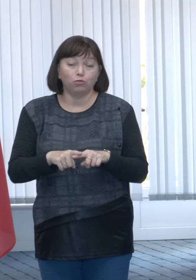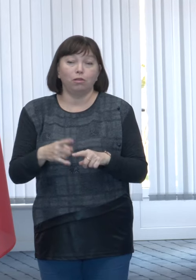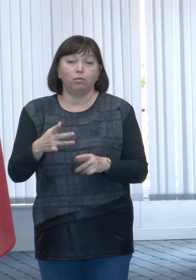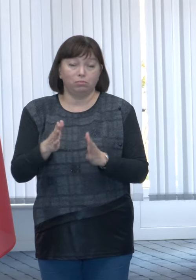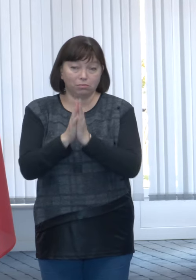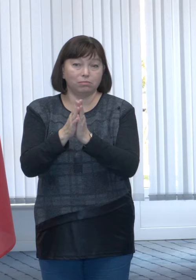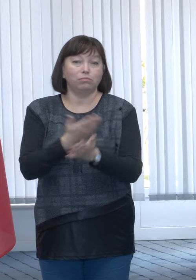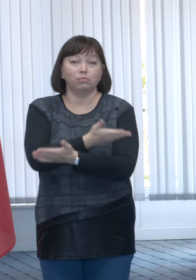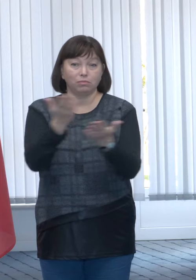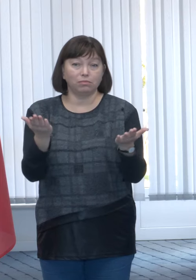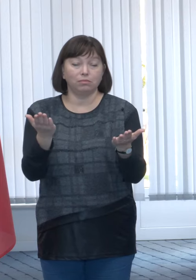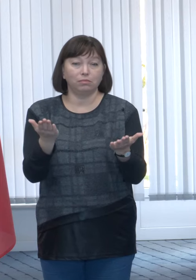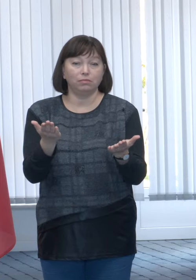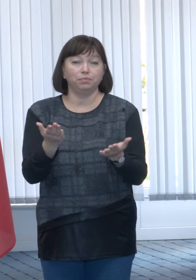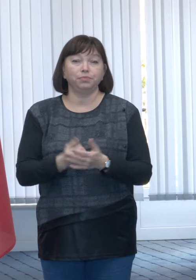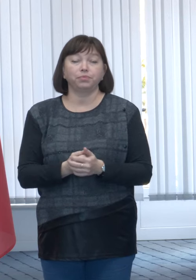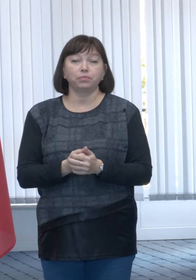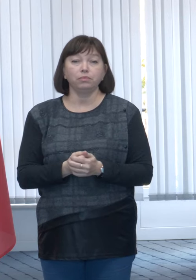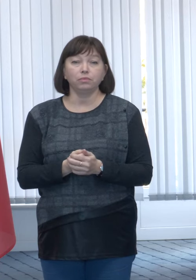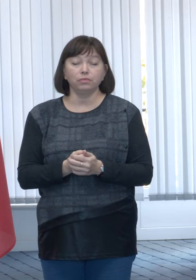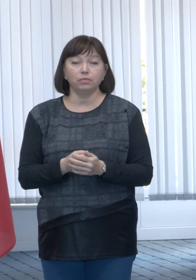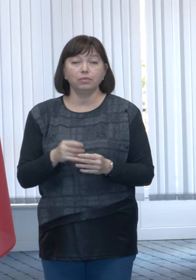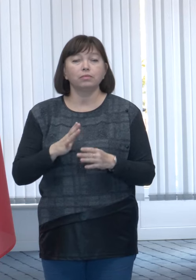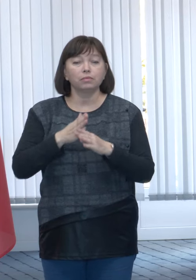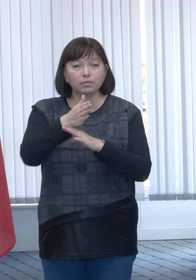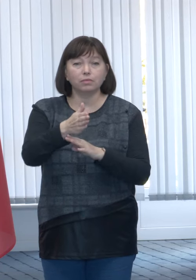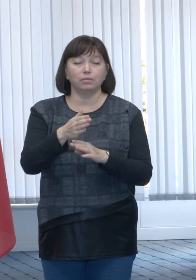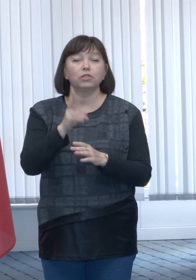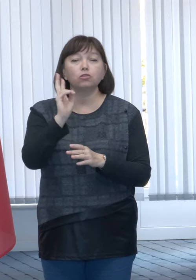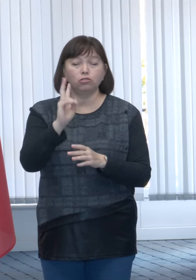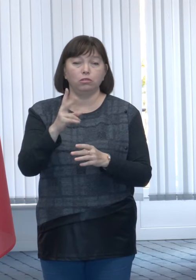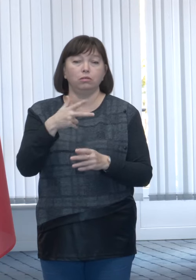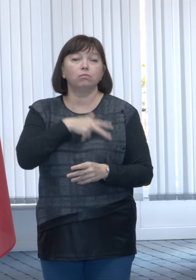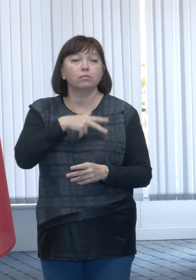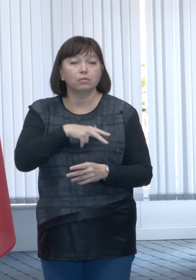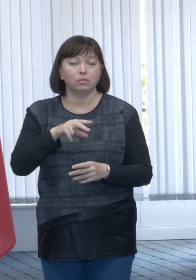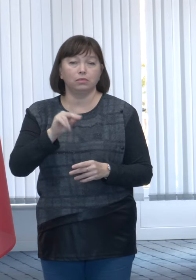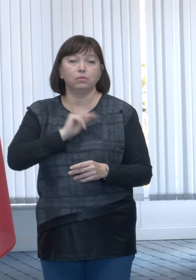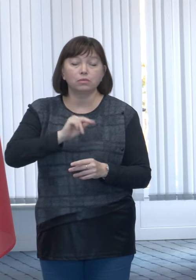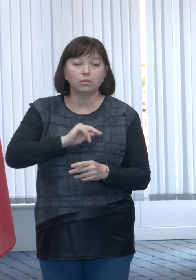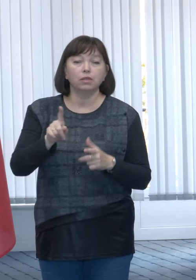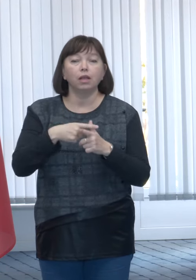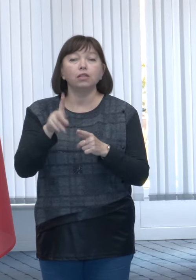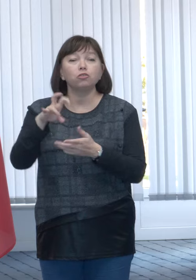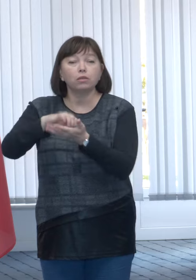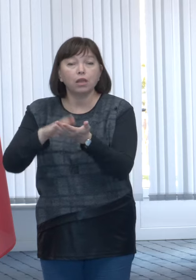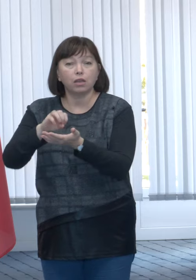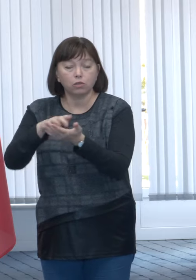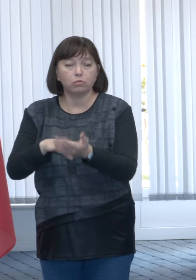să ne adresăm la colegii noștri din prima linie, la asistenții sociale, la registratori,